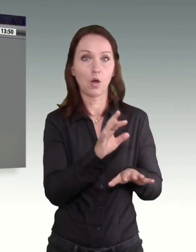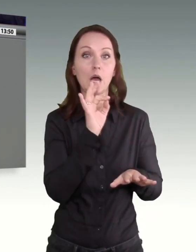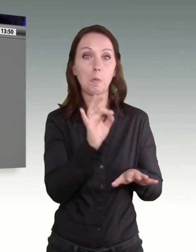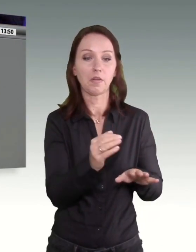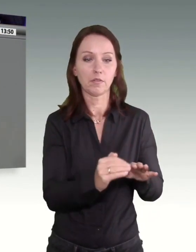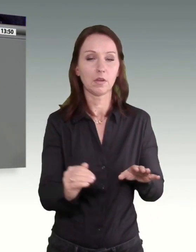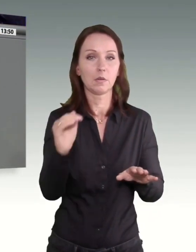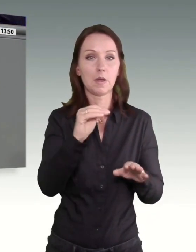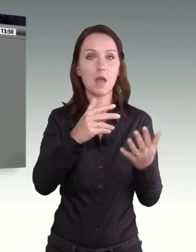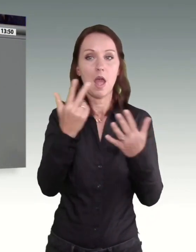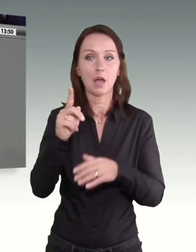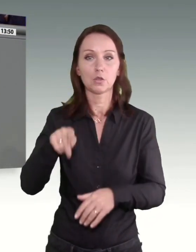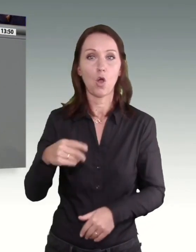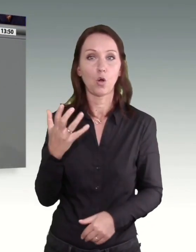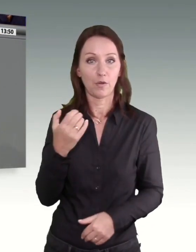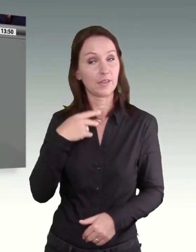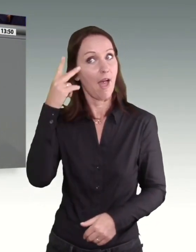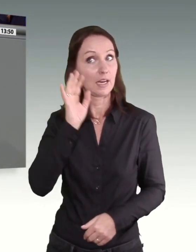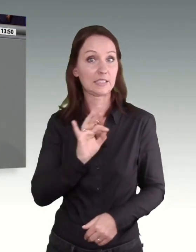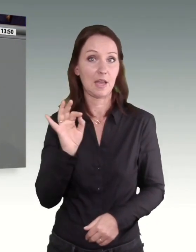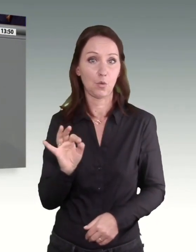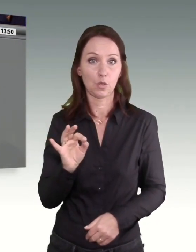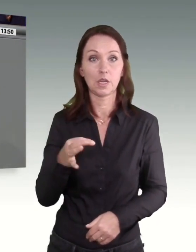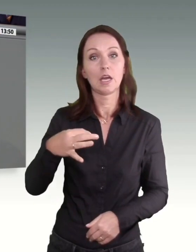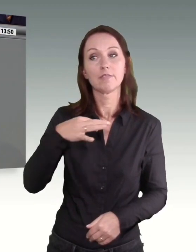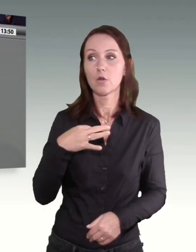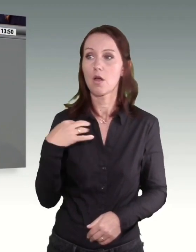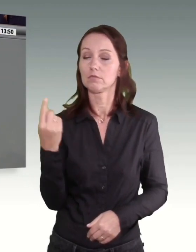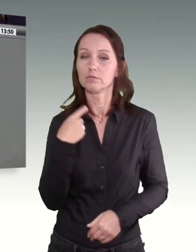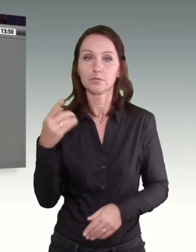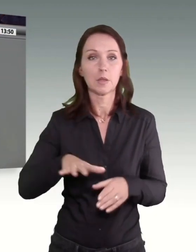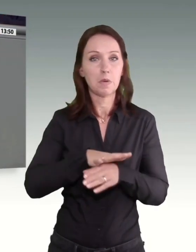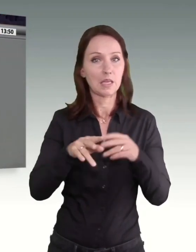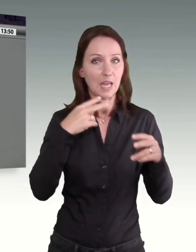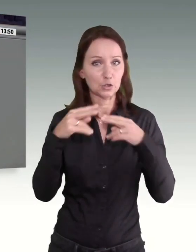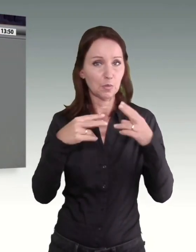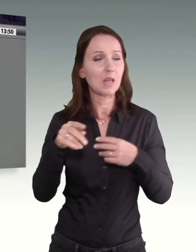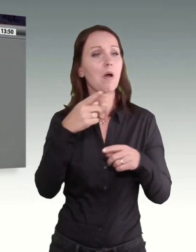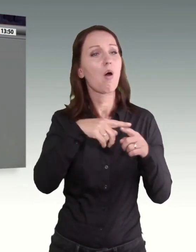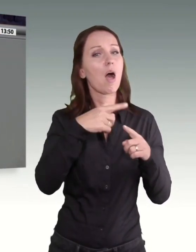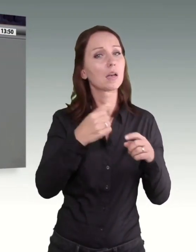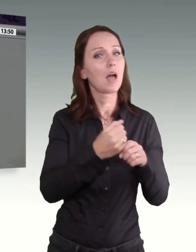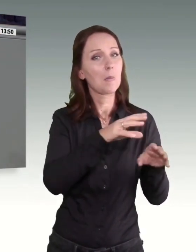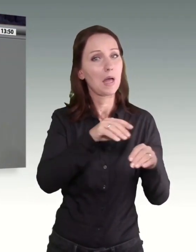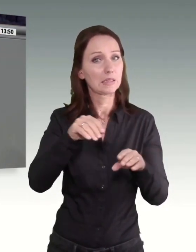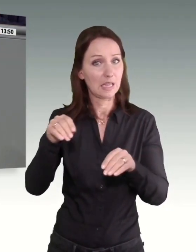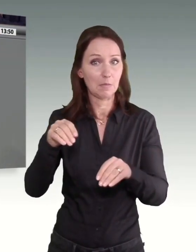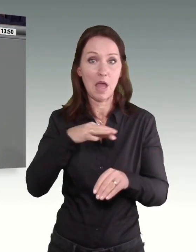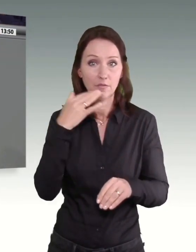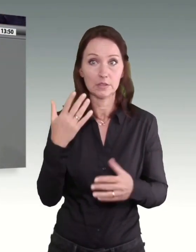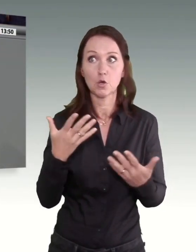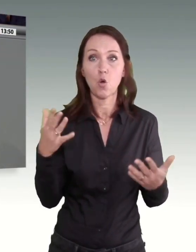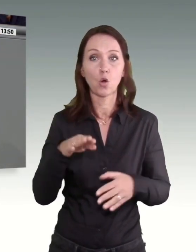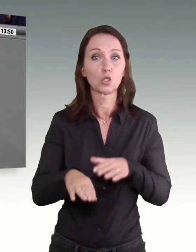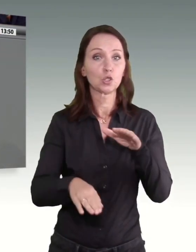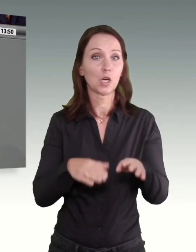gestiegen ist. Für uns in der Gastronomie, aber für viele andere Arbeitnehmerinnen und Arbeitnehmer auch, war das ein riesiger